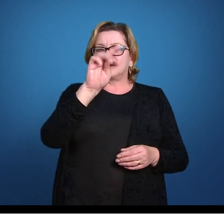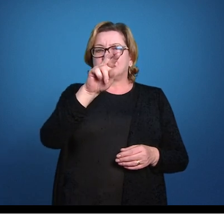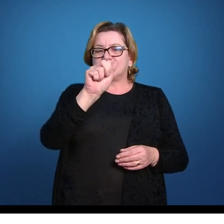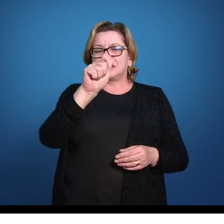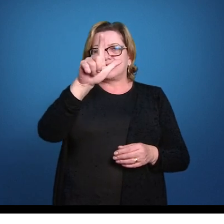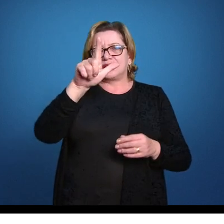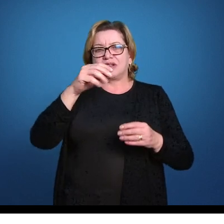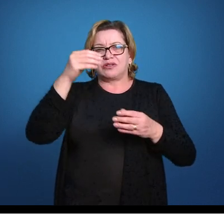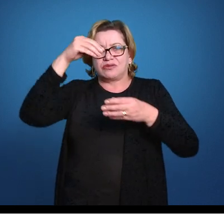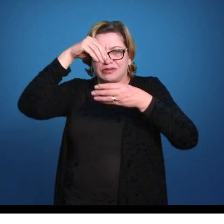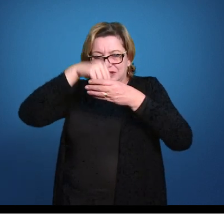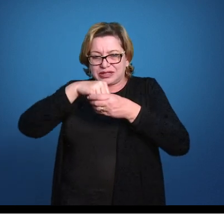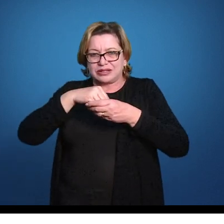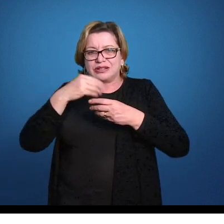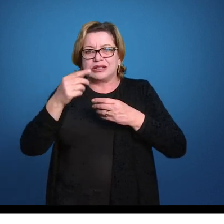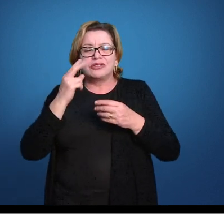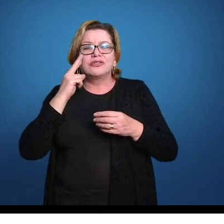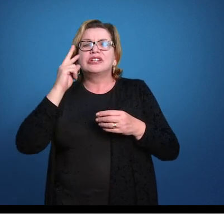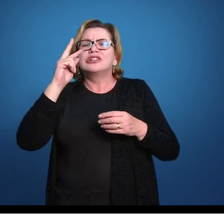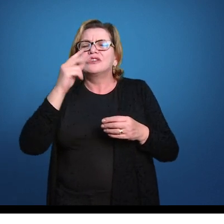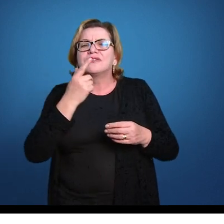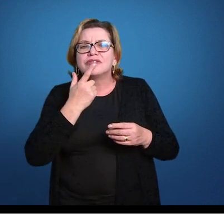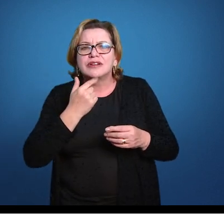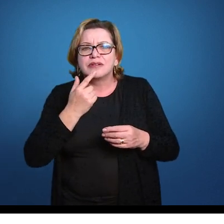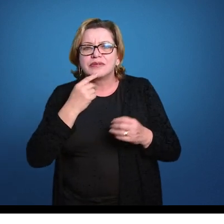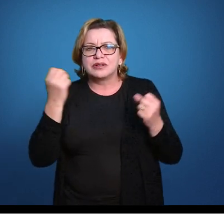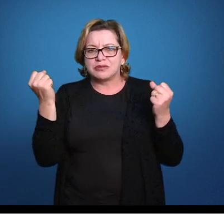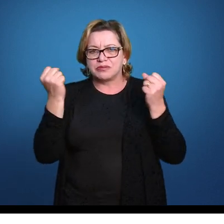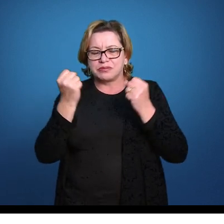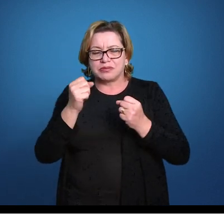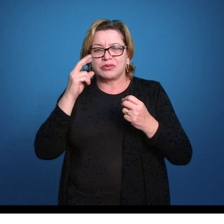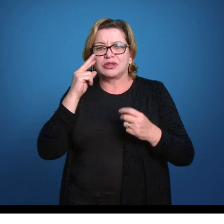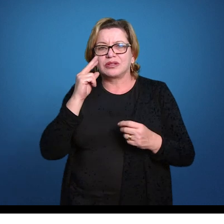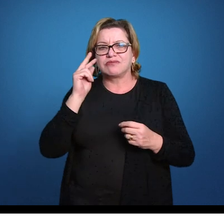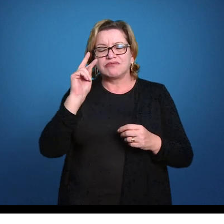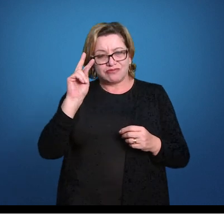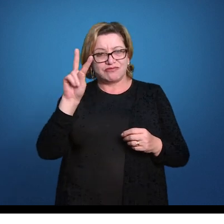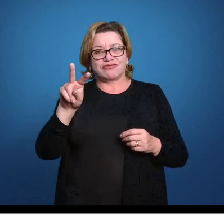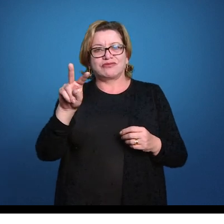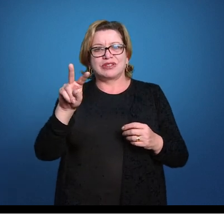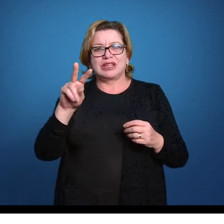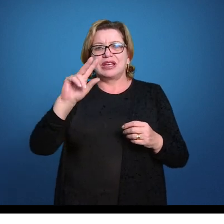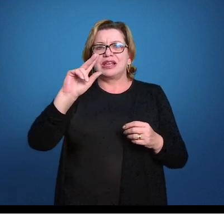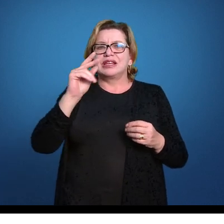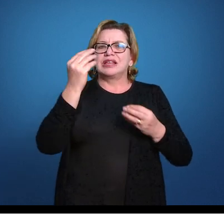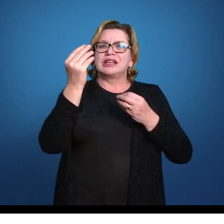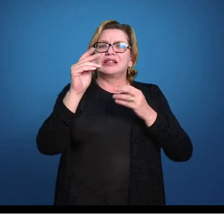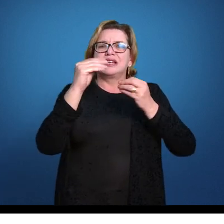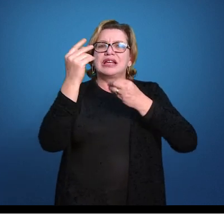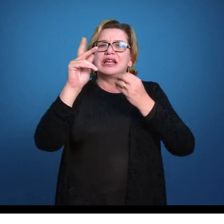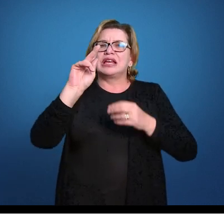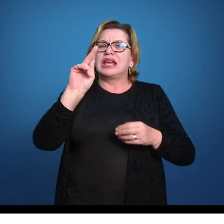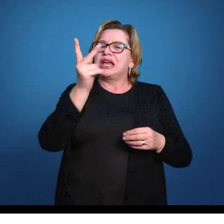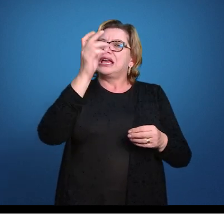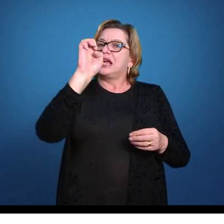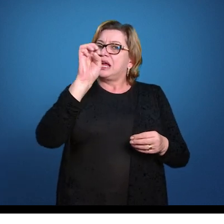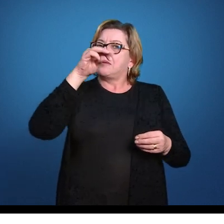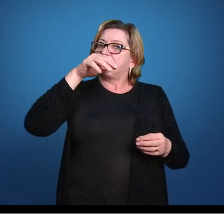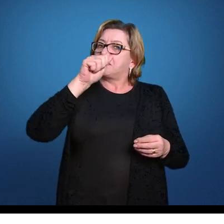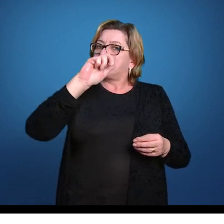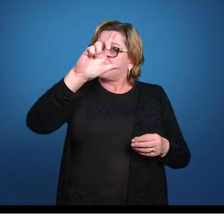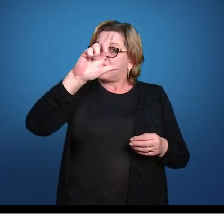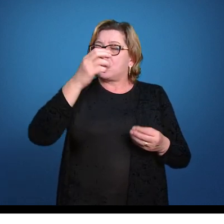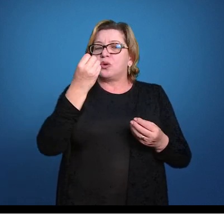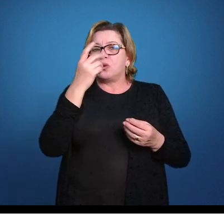protostômios, aqui em vermelho a gente consegue ver o sistema emal ou o sistema sanguíneo desse animal né.